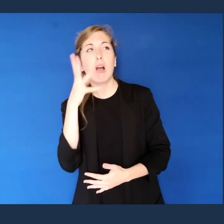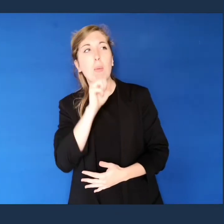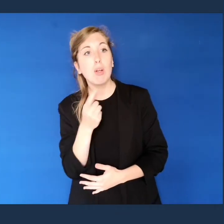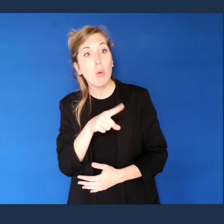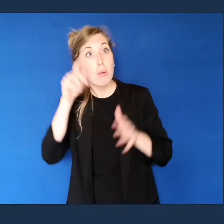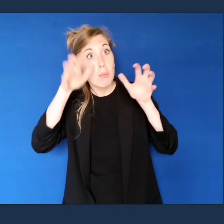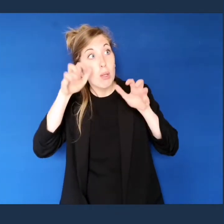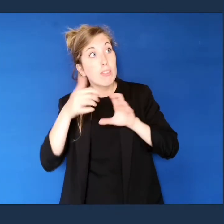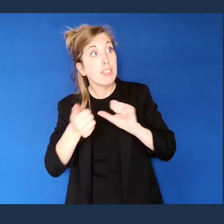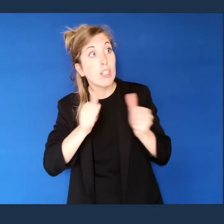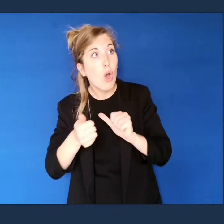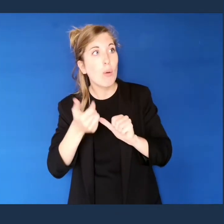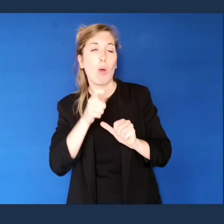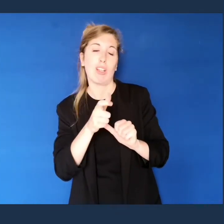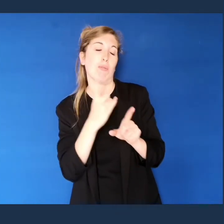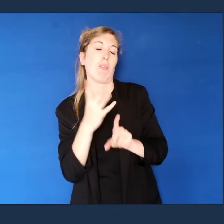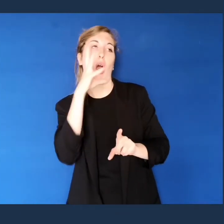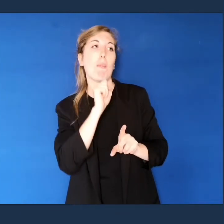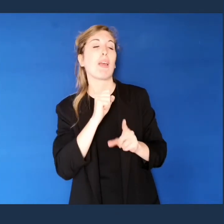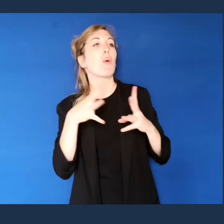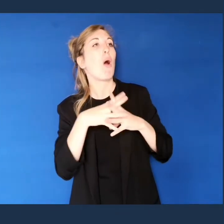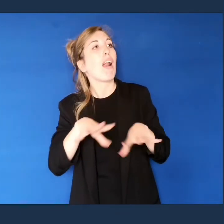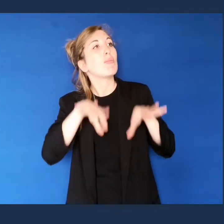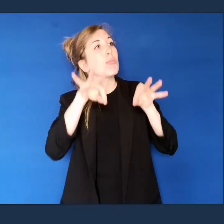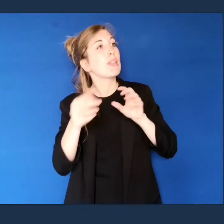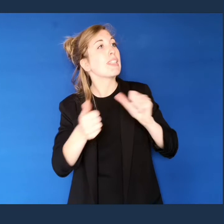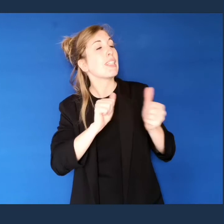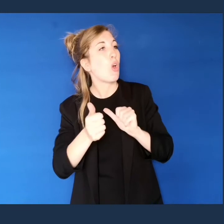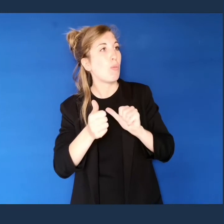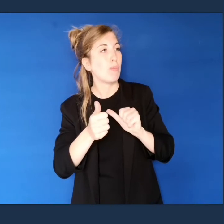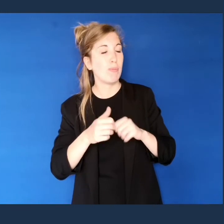domani sia meglio sospendere le attività di guerra per cattivo tempo.